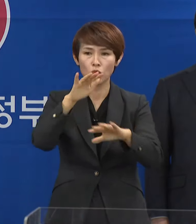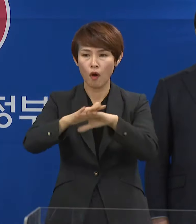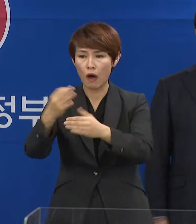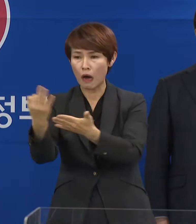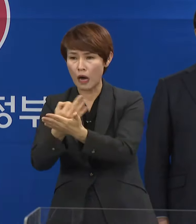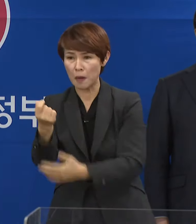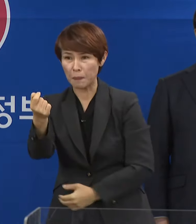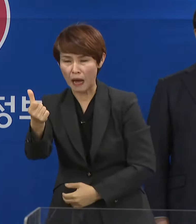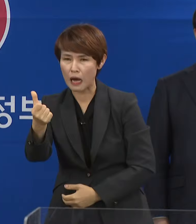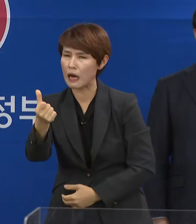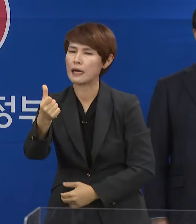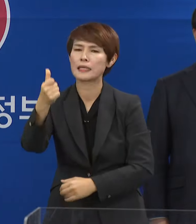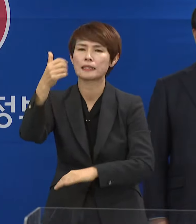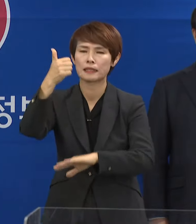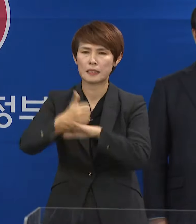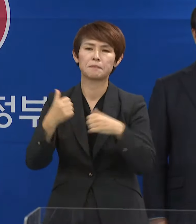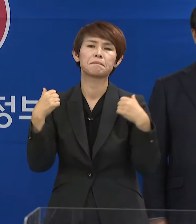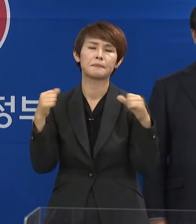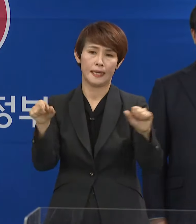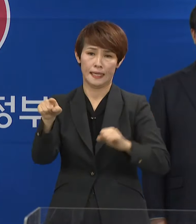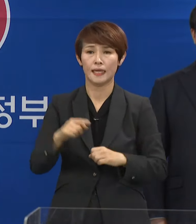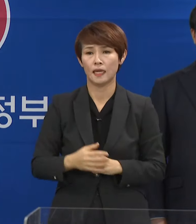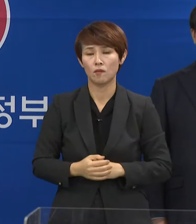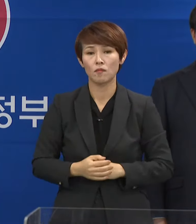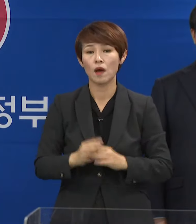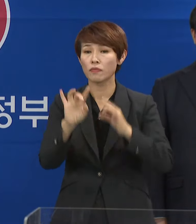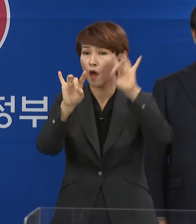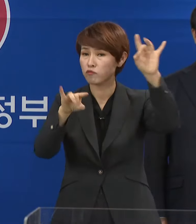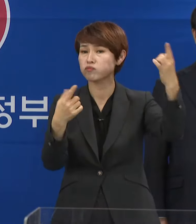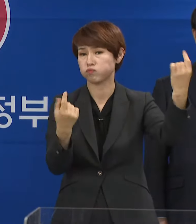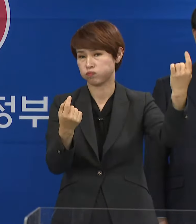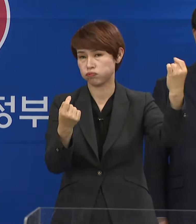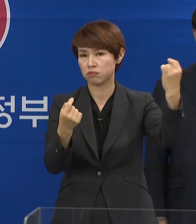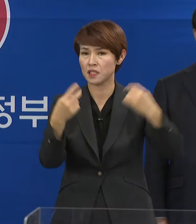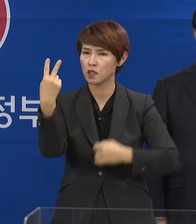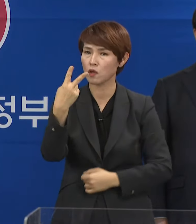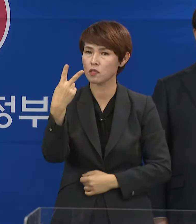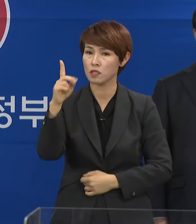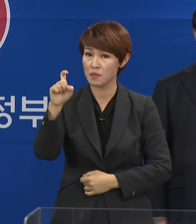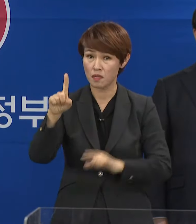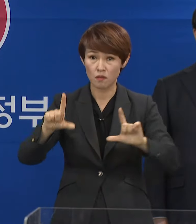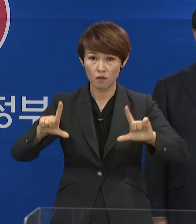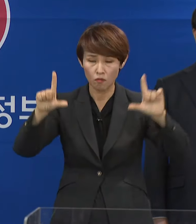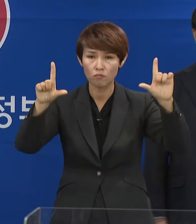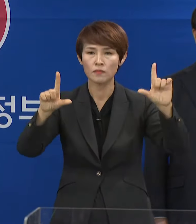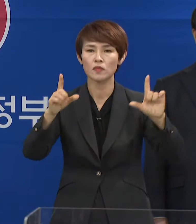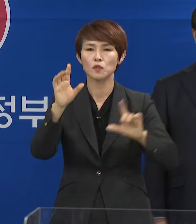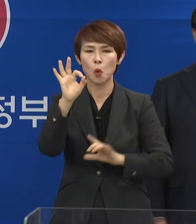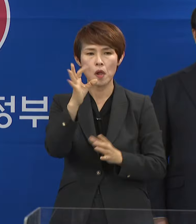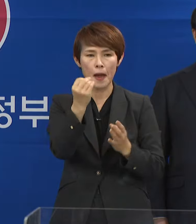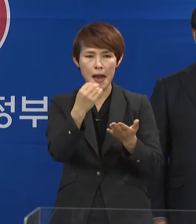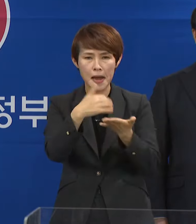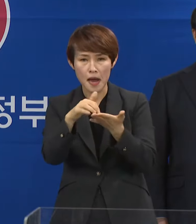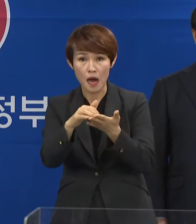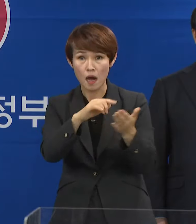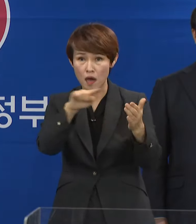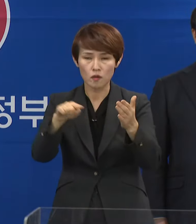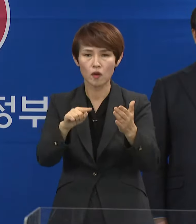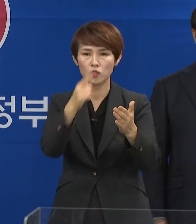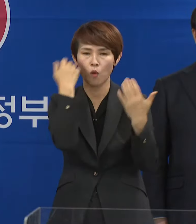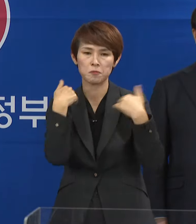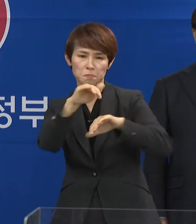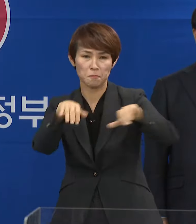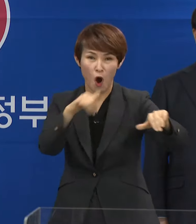부작용으로 결국 중단했습니다. 태국도 2011년 가격 개입 정책을 펼쳤다가